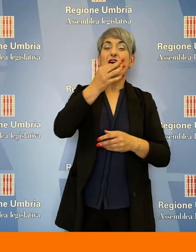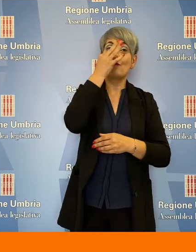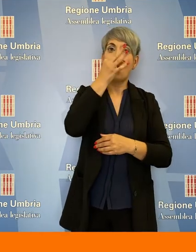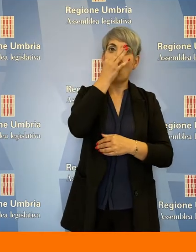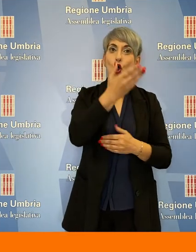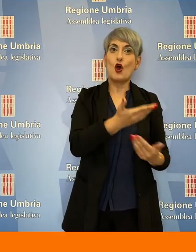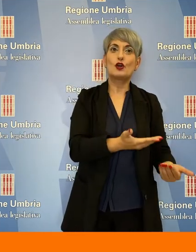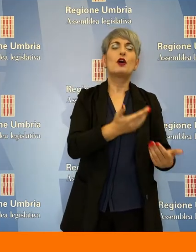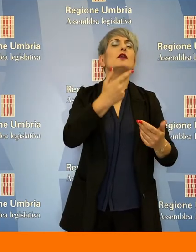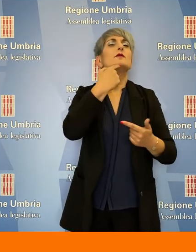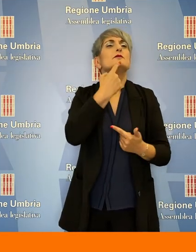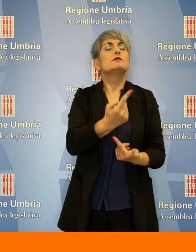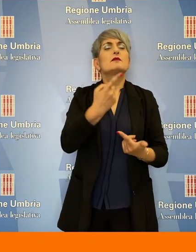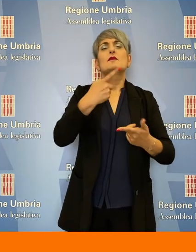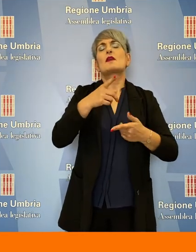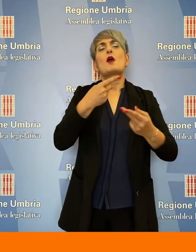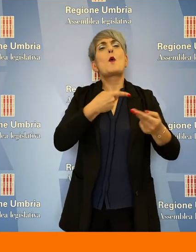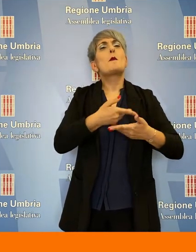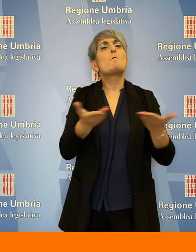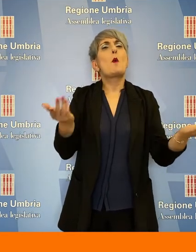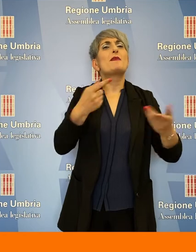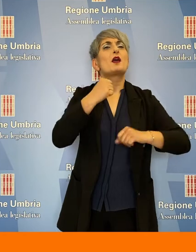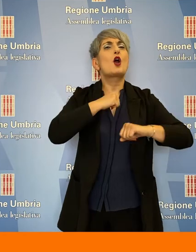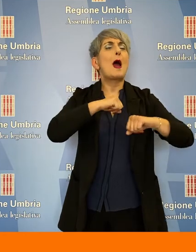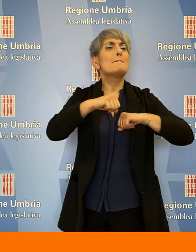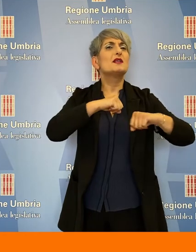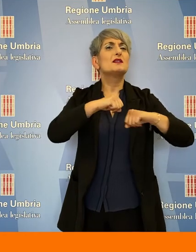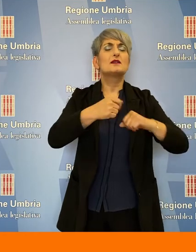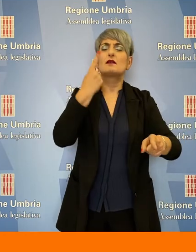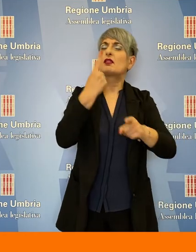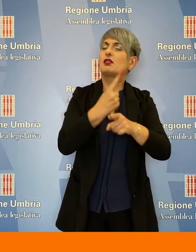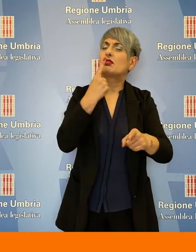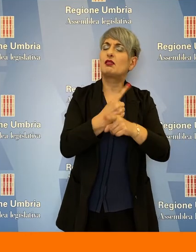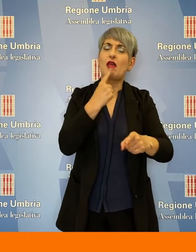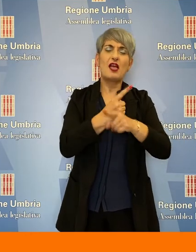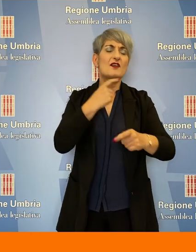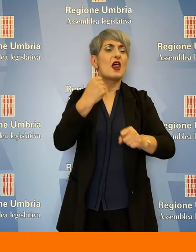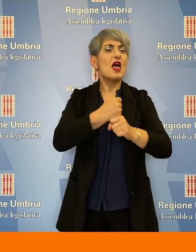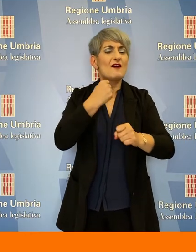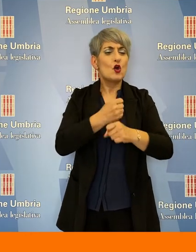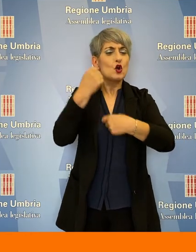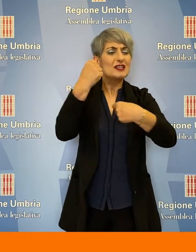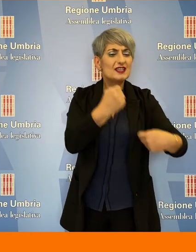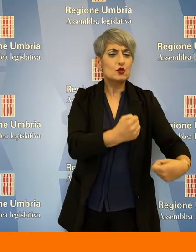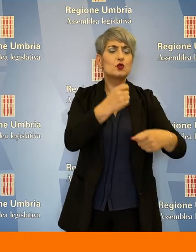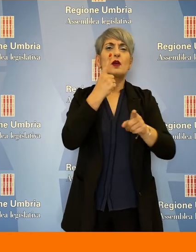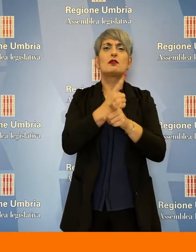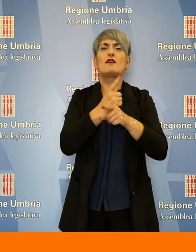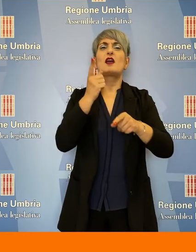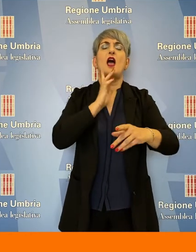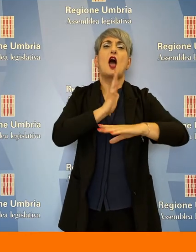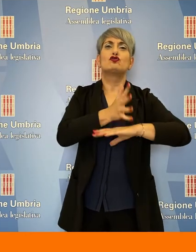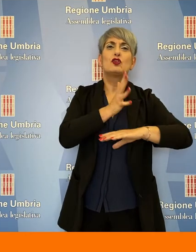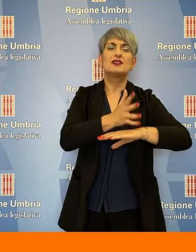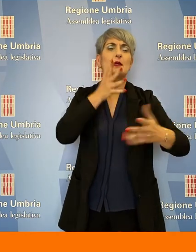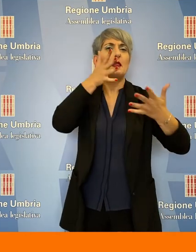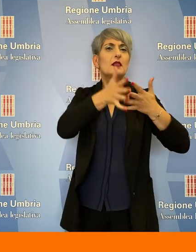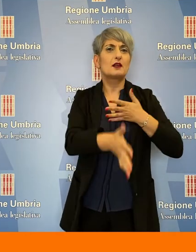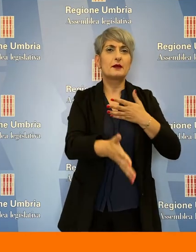compito di una pubblica amministrazione è quello di far sì che tutti i lavori istituzionali siano accessibili, trasparenti e a portata di tutti